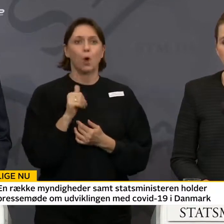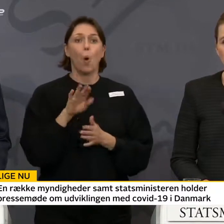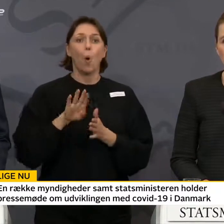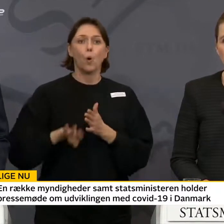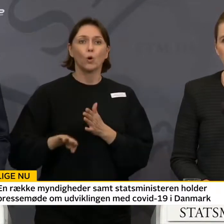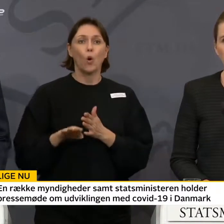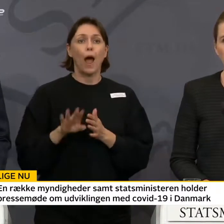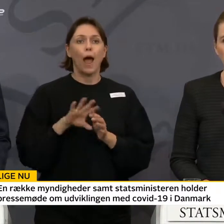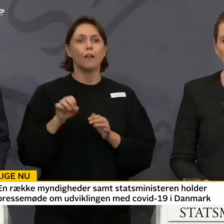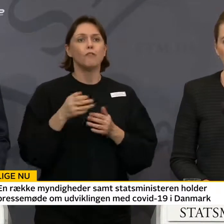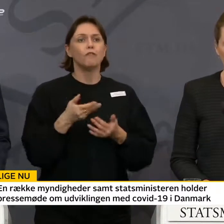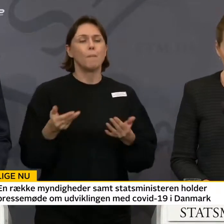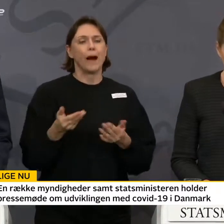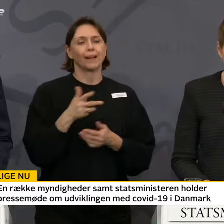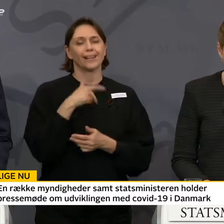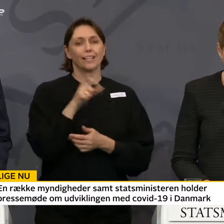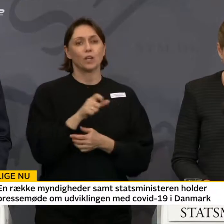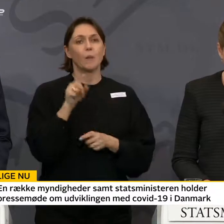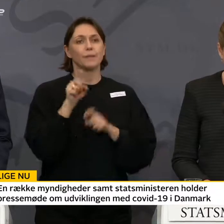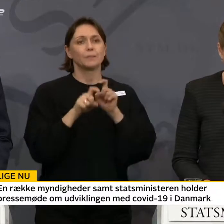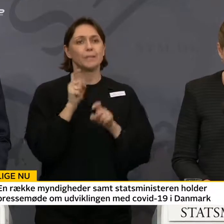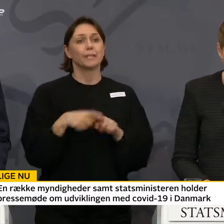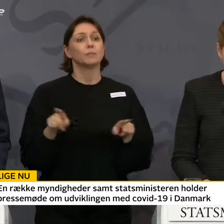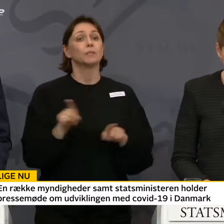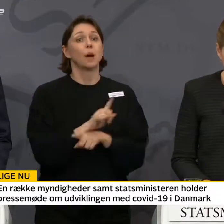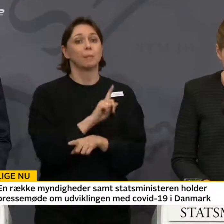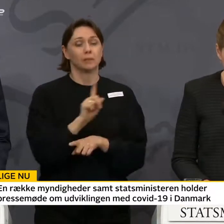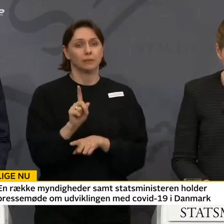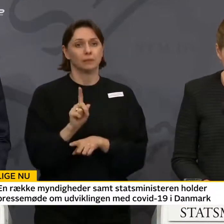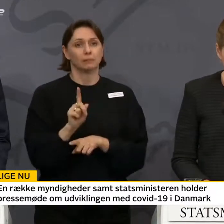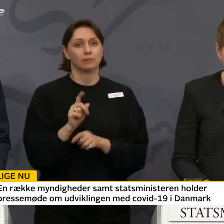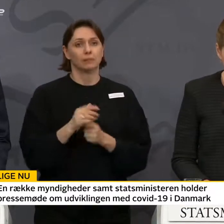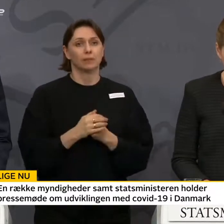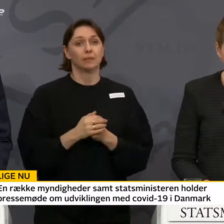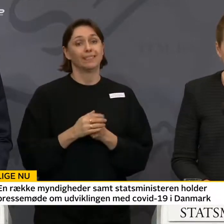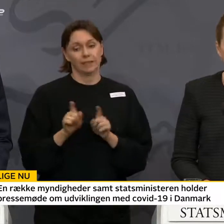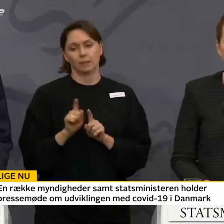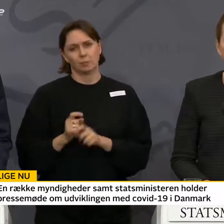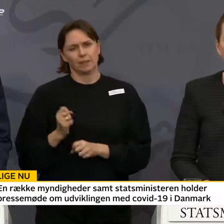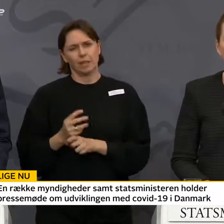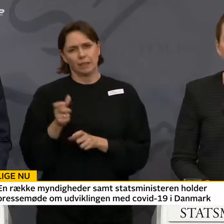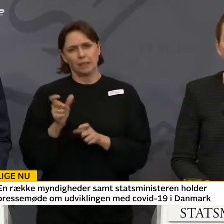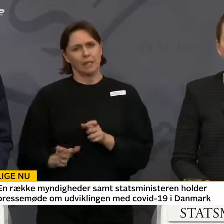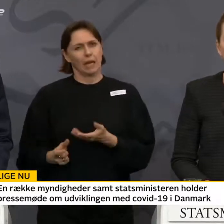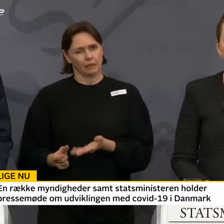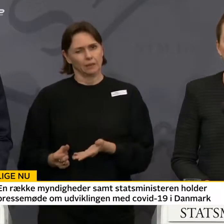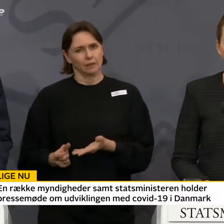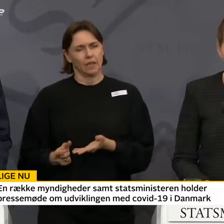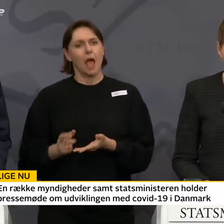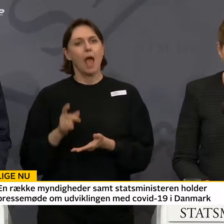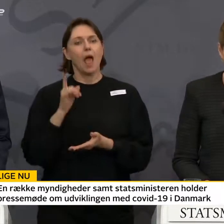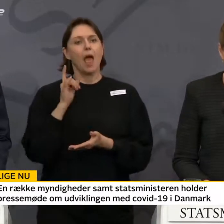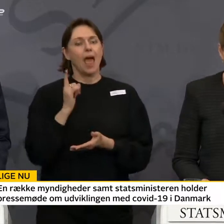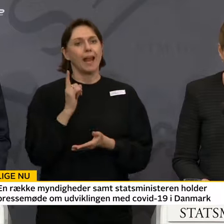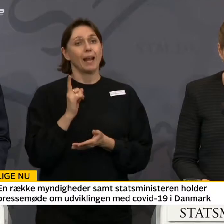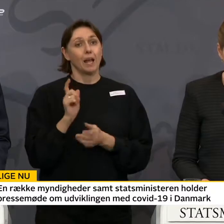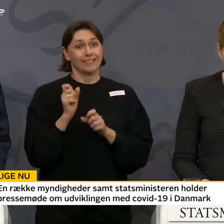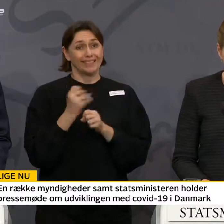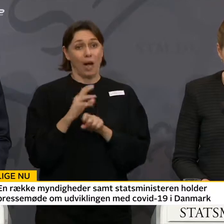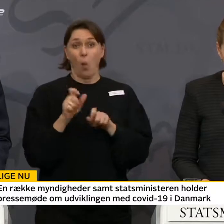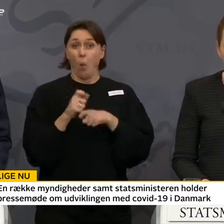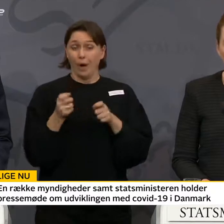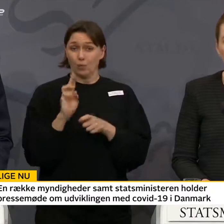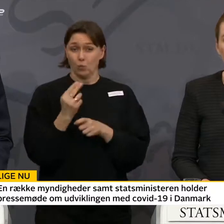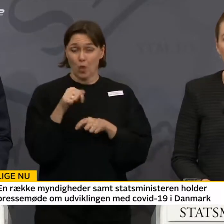for mange danskere bliver smittet på én gang, som det er sket i Italien. Det går allerede hurtigt herhjemme.